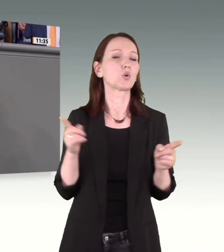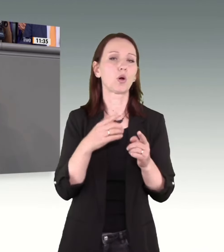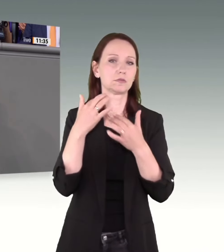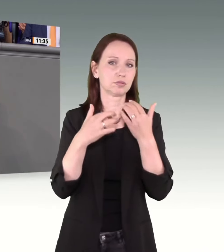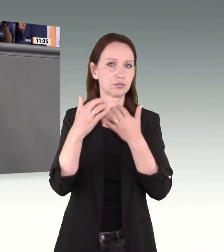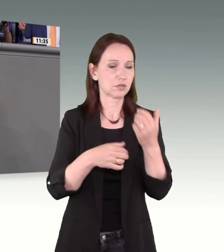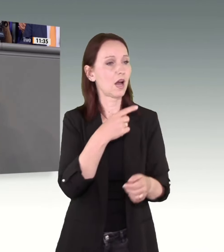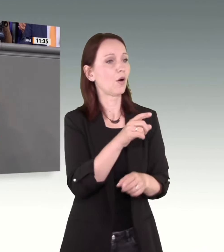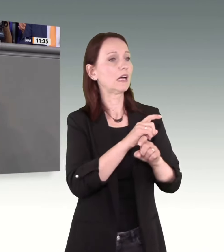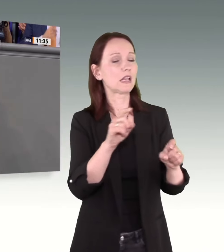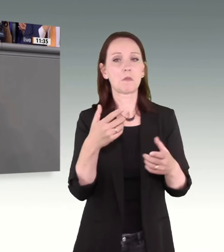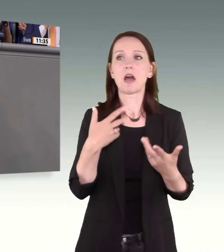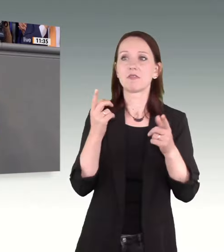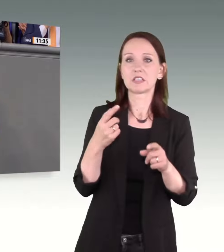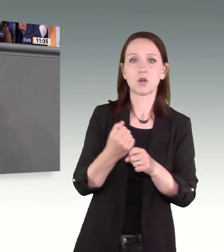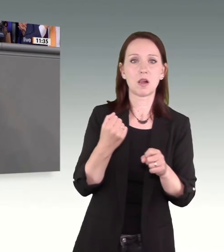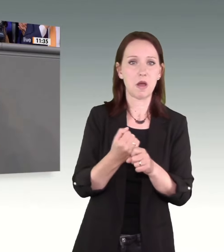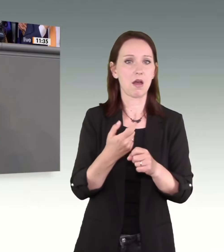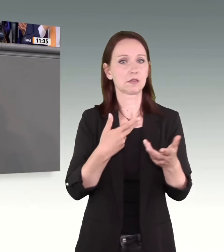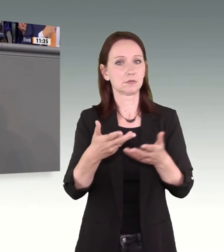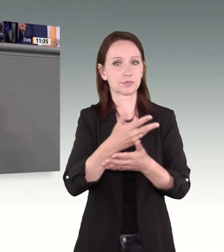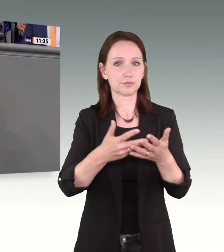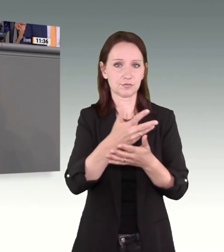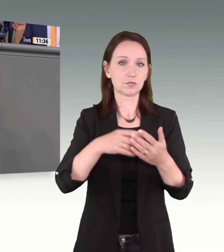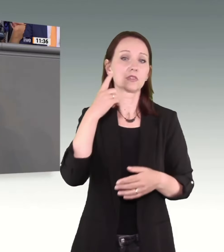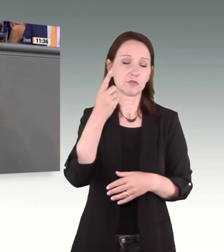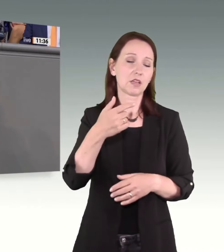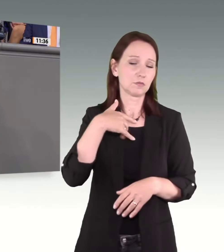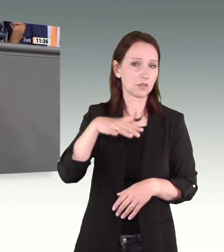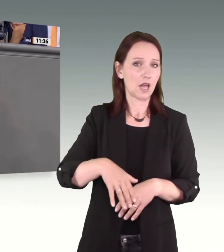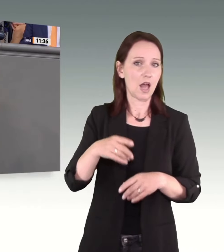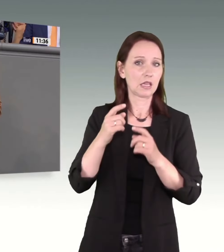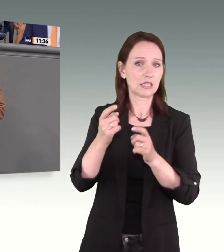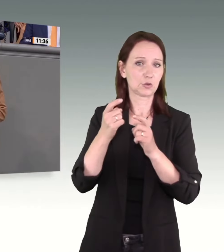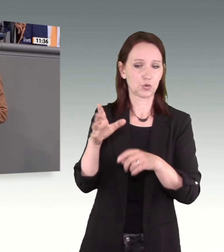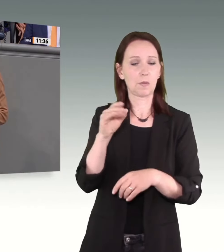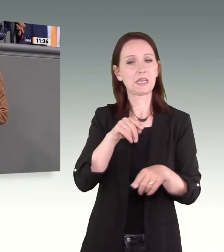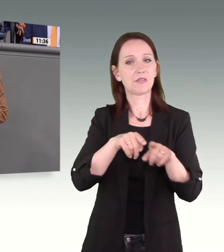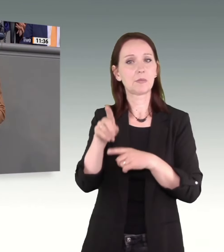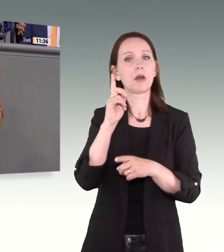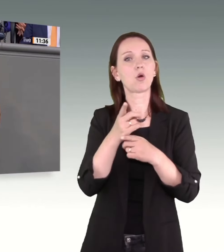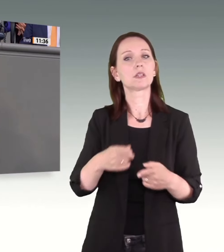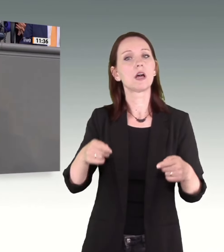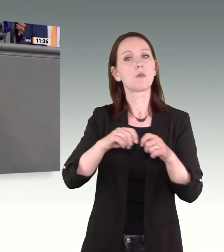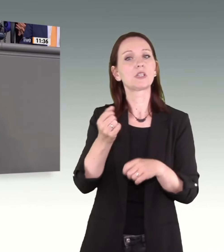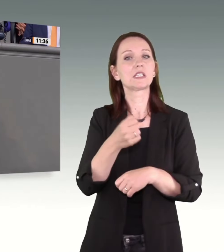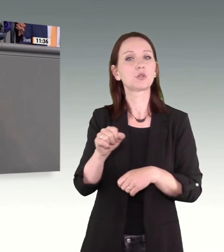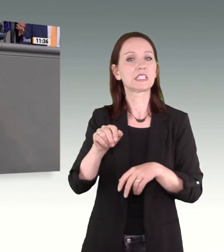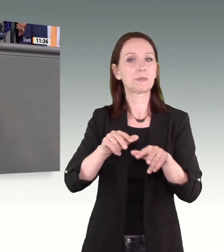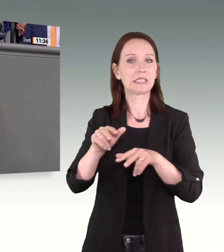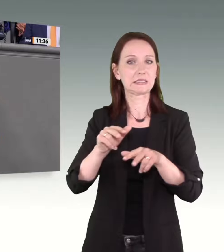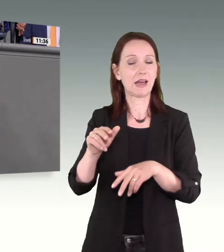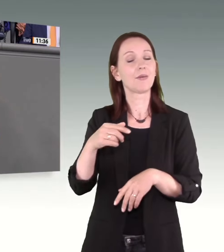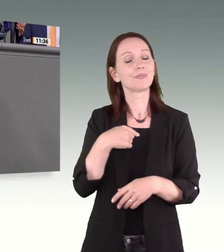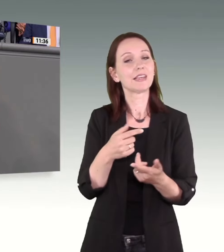unterhalten, was gemacht werden muss, wissen, da haben wir eine Diskussion mit der FDP und dem Bundesjustizminister, wir müssen ran an das Waffenrecht.